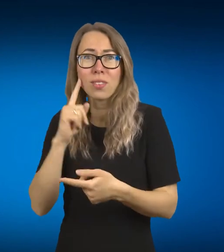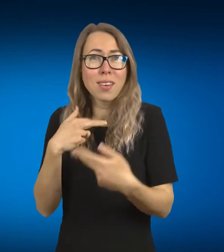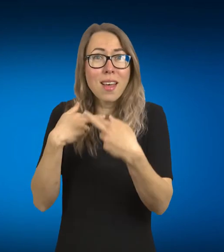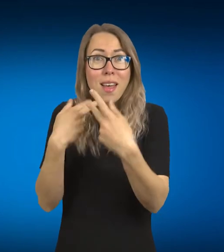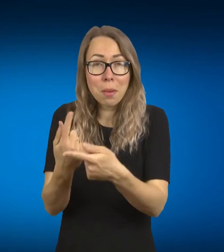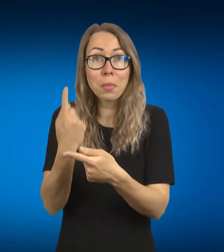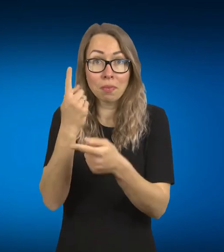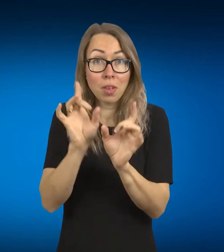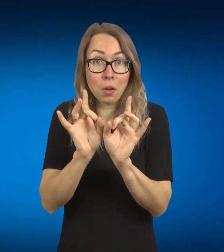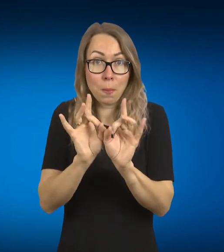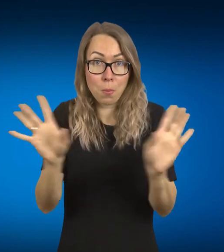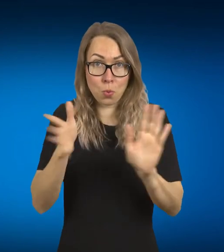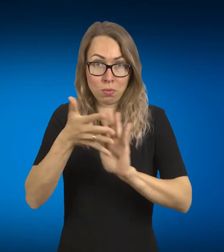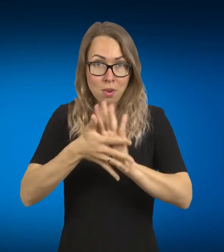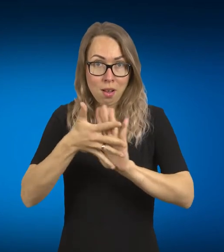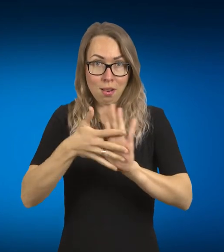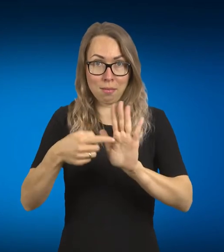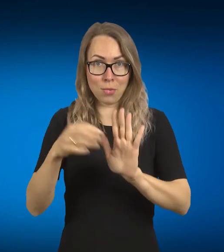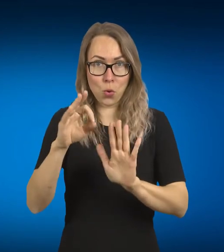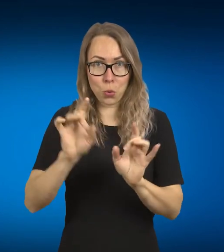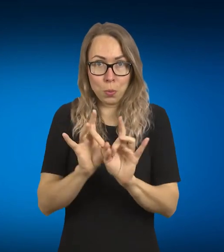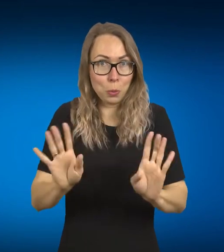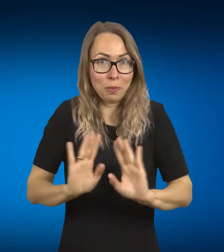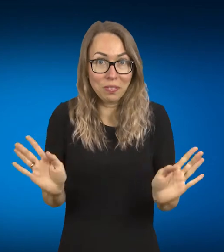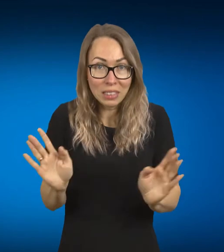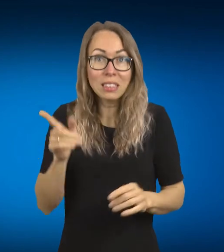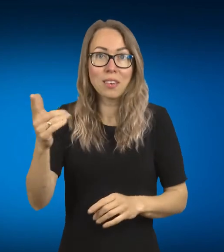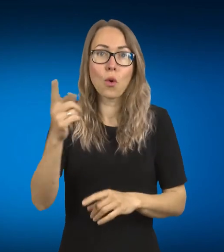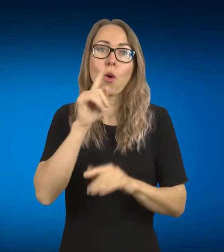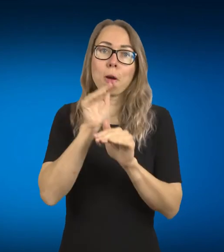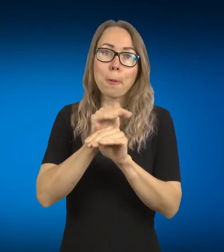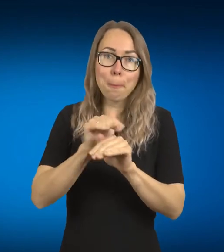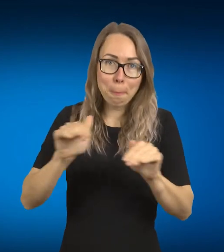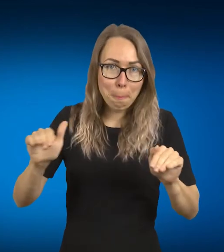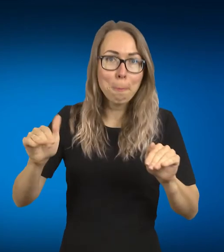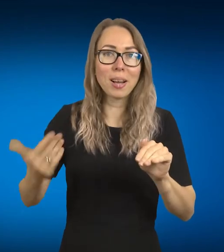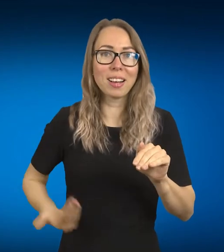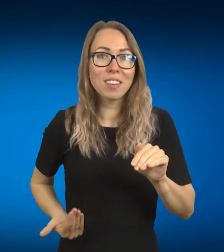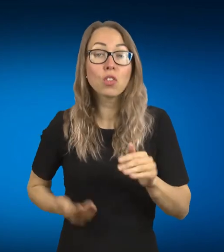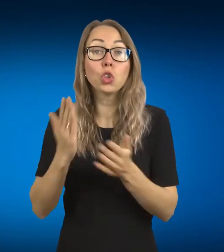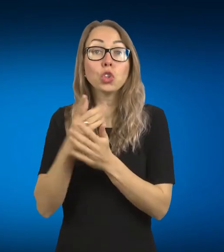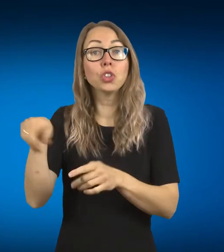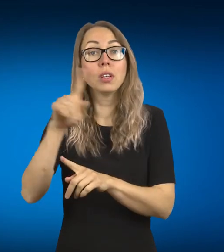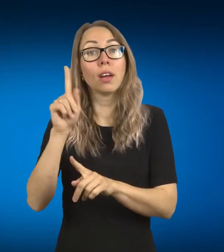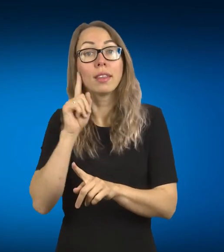bet vartojantis kitokią kalbą. Tai gyvenantis tyloje, vieni visiškoje, kiti dalinai